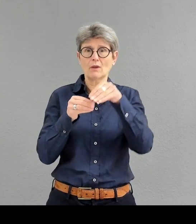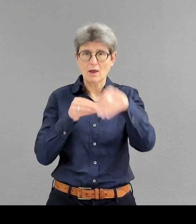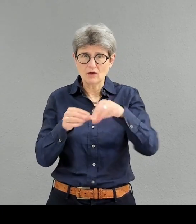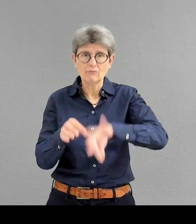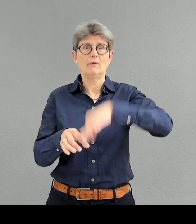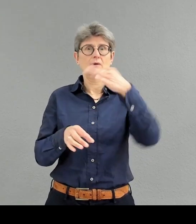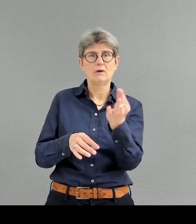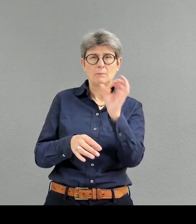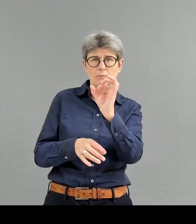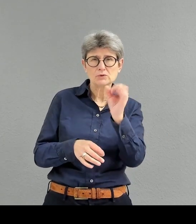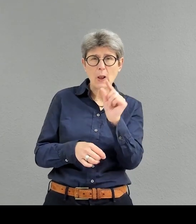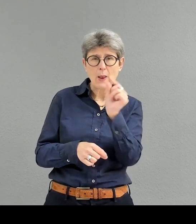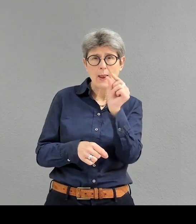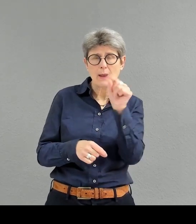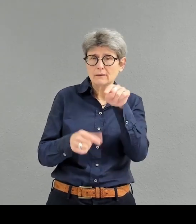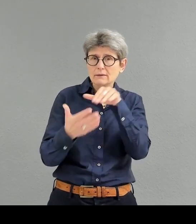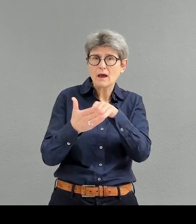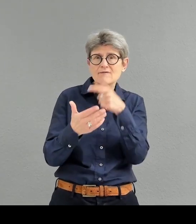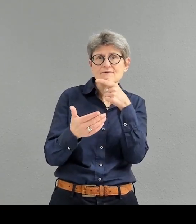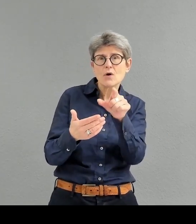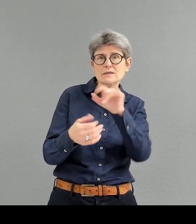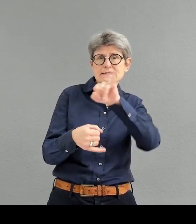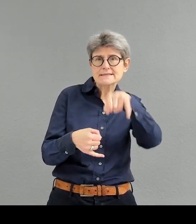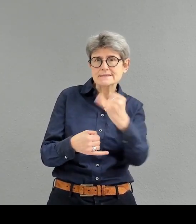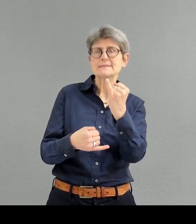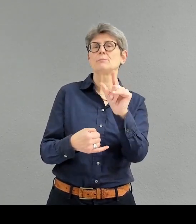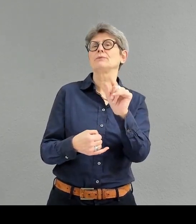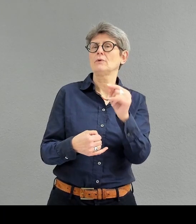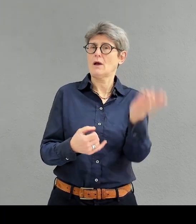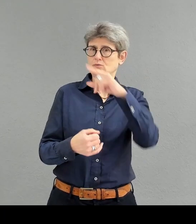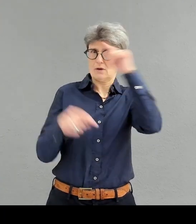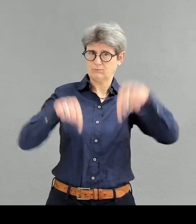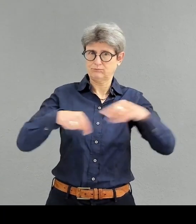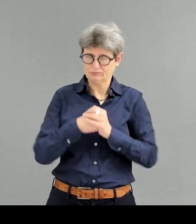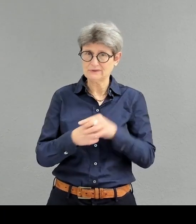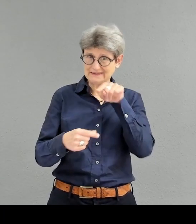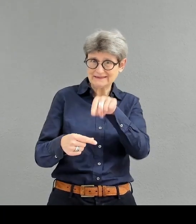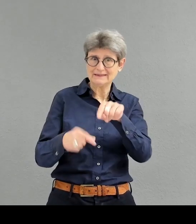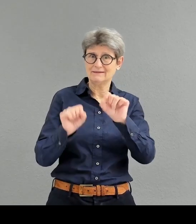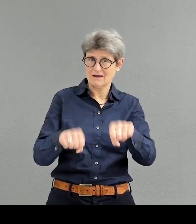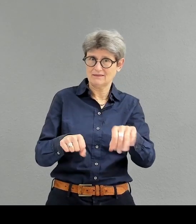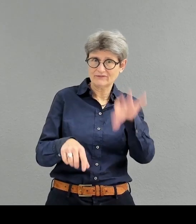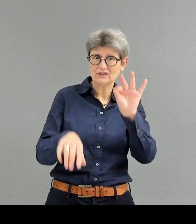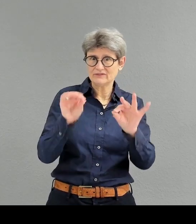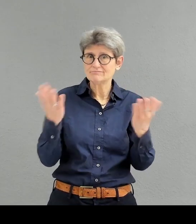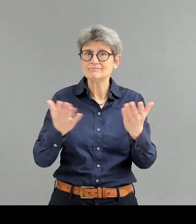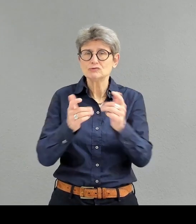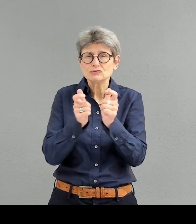Portemonnaie schauen. Das kommt aus Hamburg. Und alle Stücke aus allen Jahrgängen, aus allen Jahrhunderten, vom